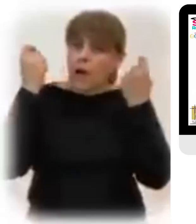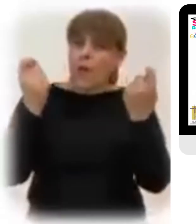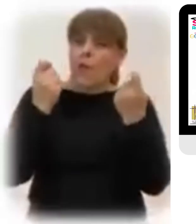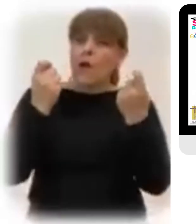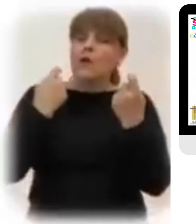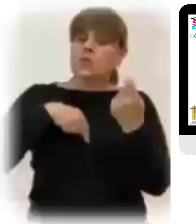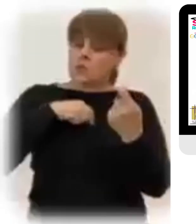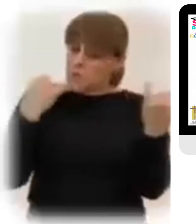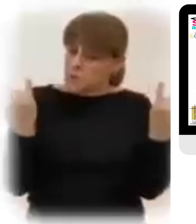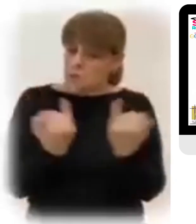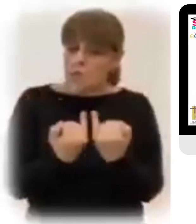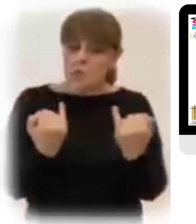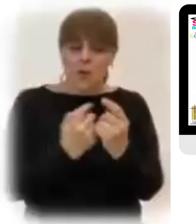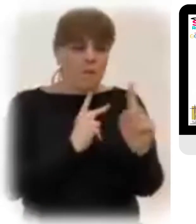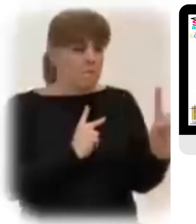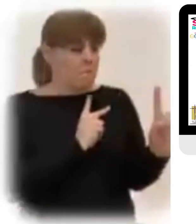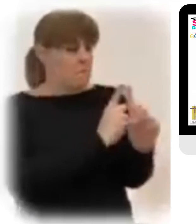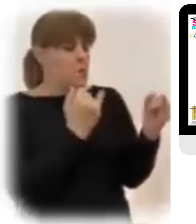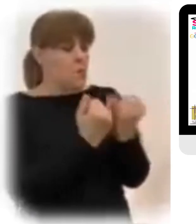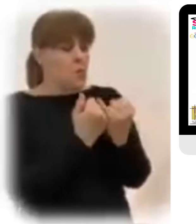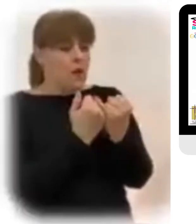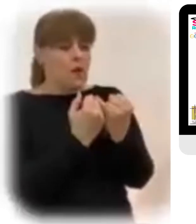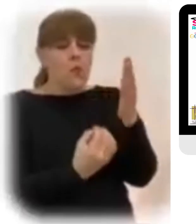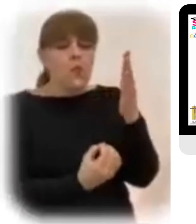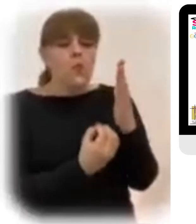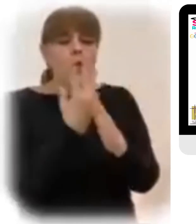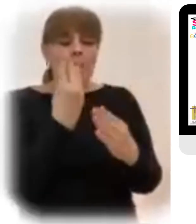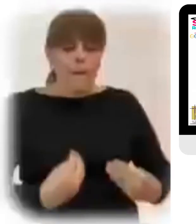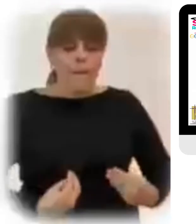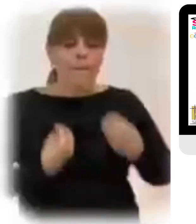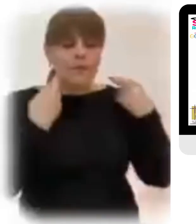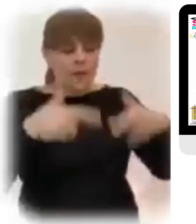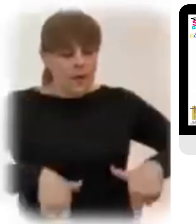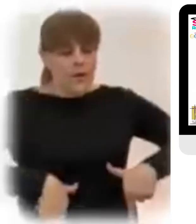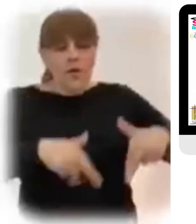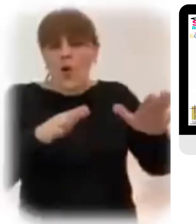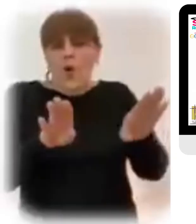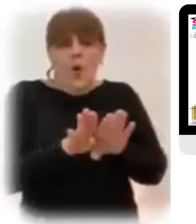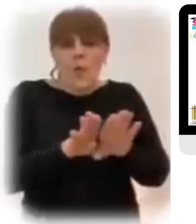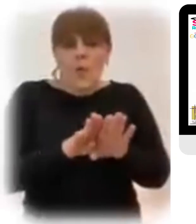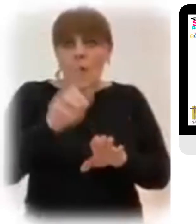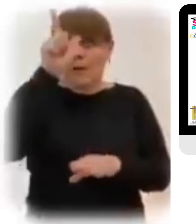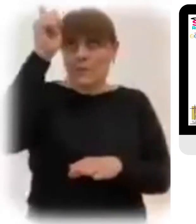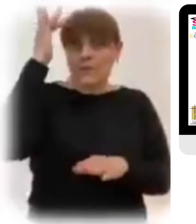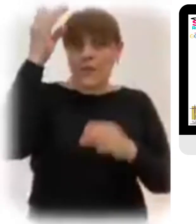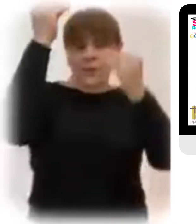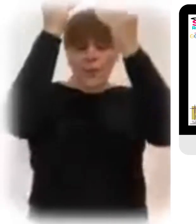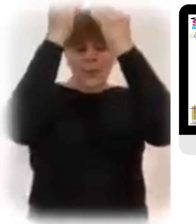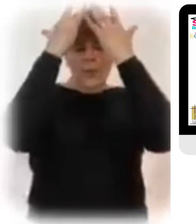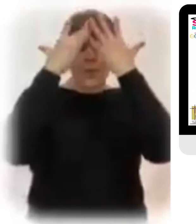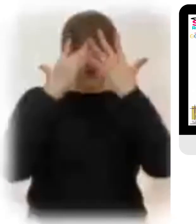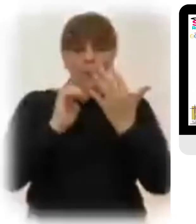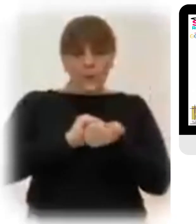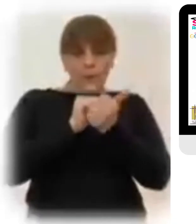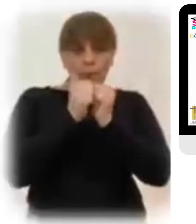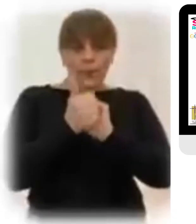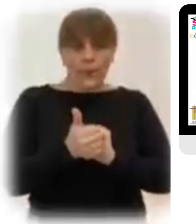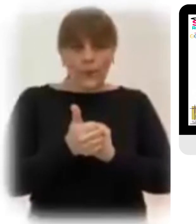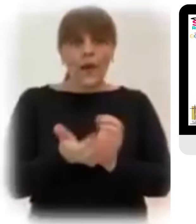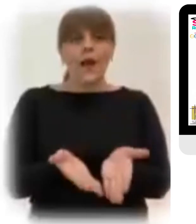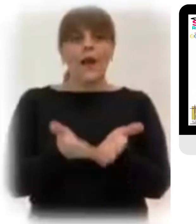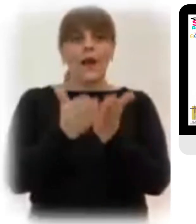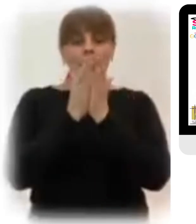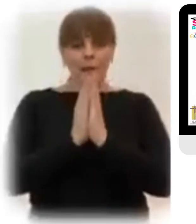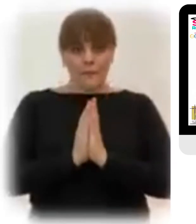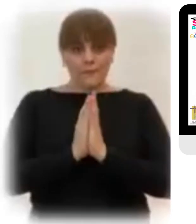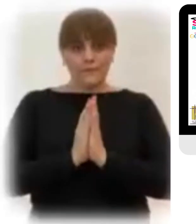quienes celebramos hoy La Pascua de Resurrección Resucitar también a una nueva vida Renovados por la gracia